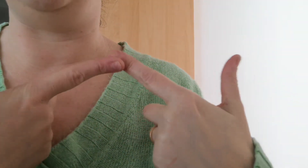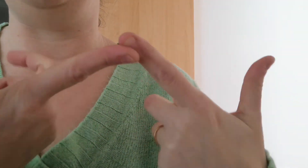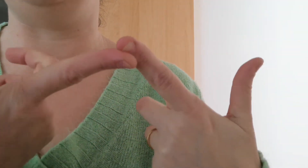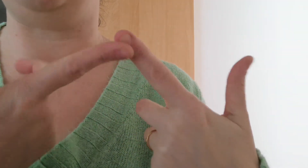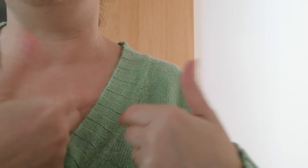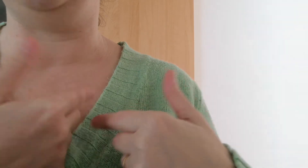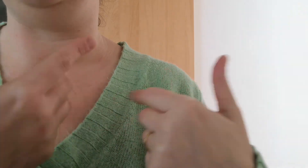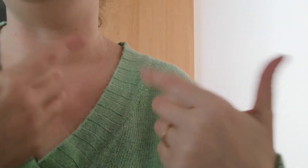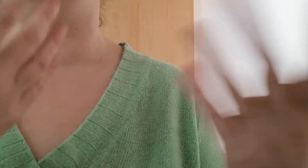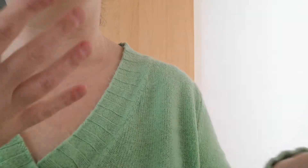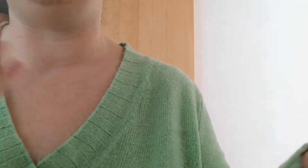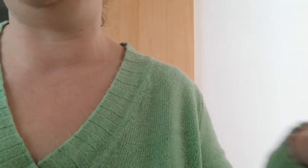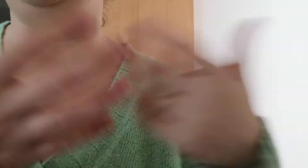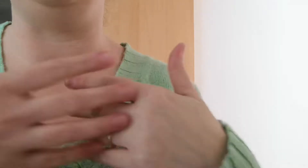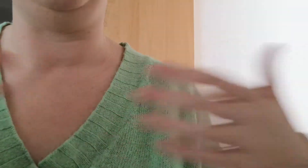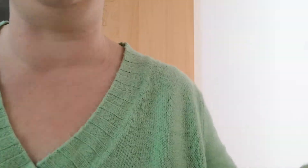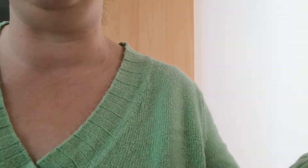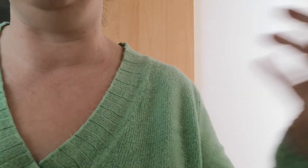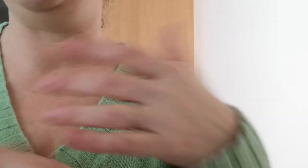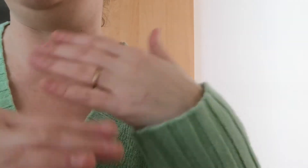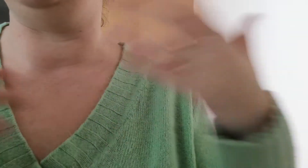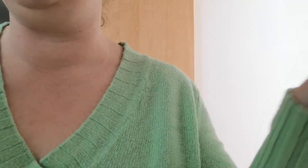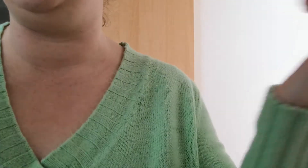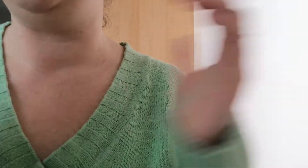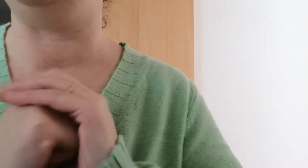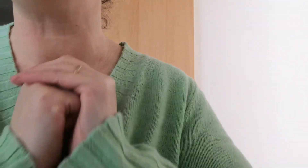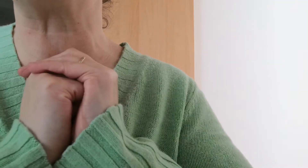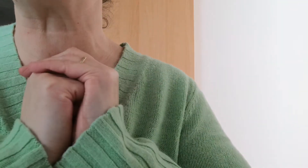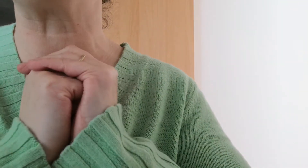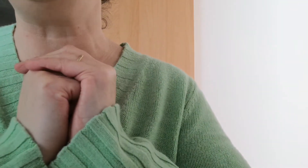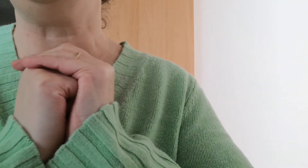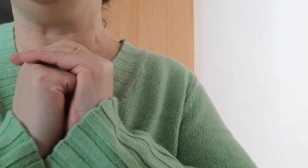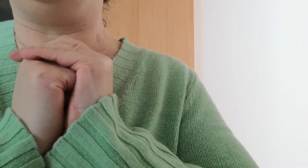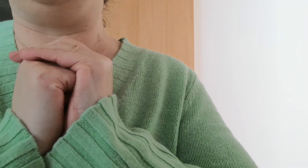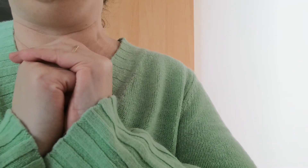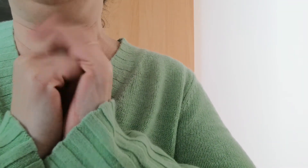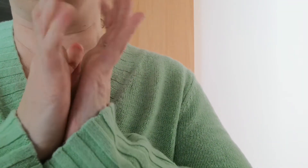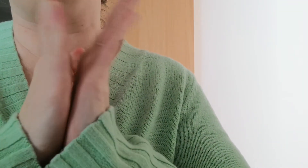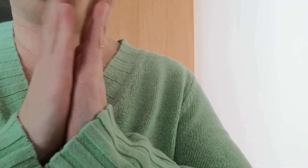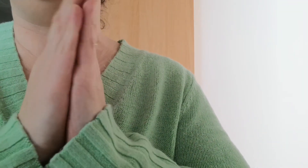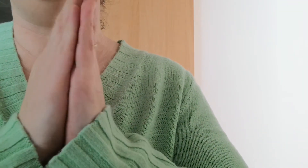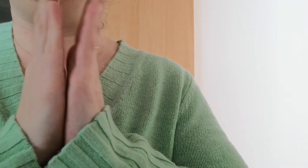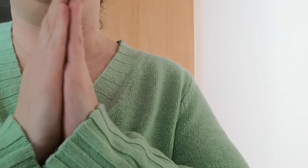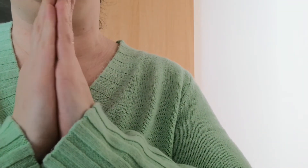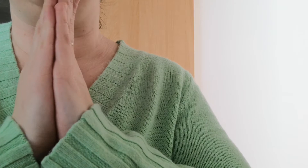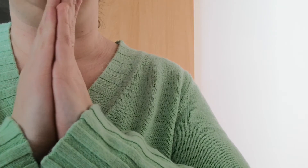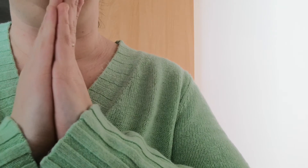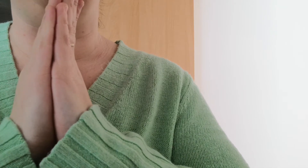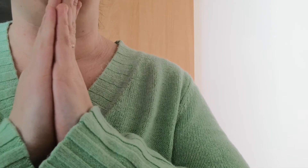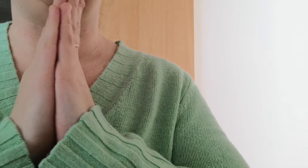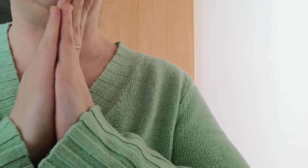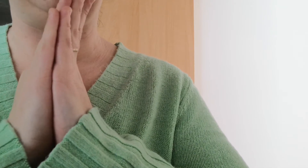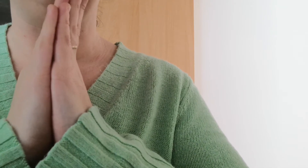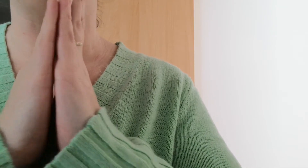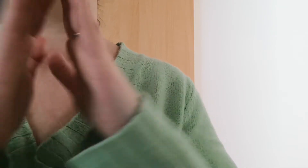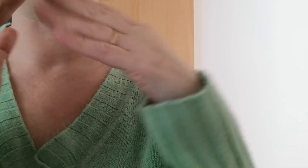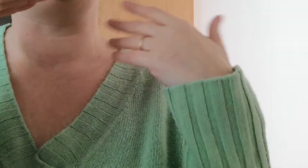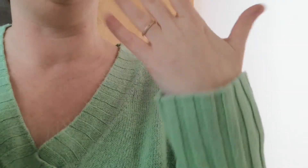à la pièce de quarantaine puis tout le reste de la maison bah il se balade voilà voilà donc notre nouveau projet c'est une châterie dont vous pouvez me